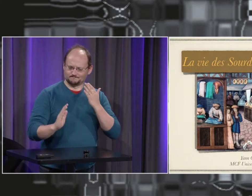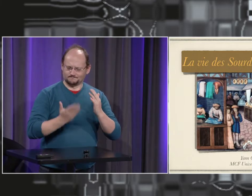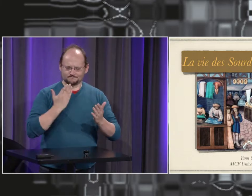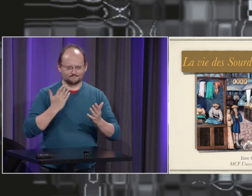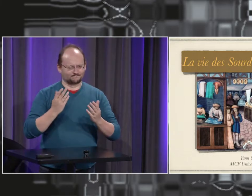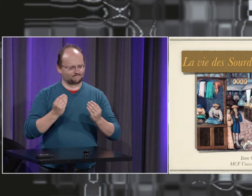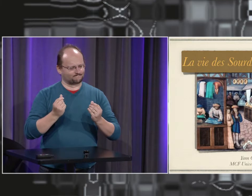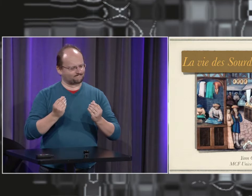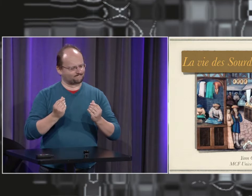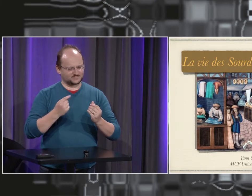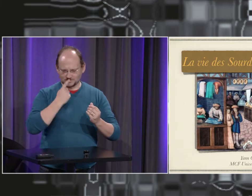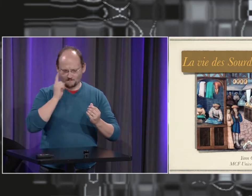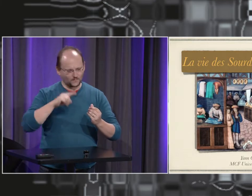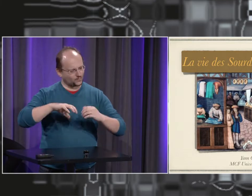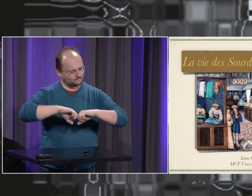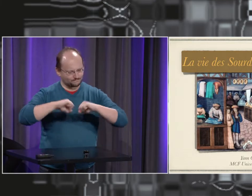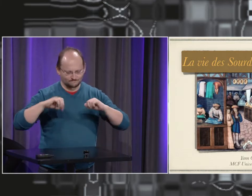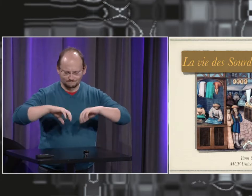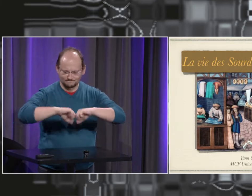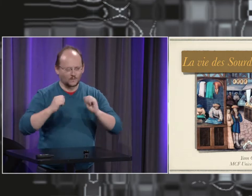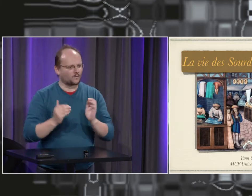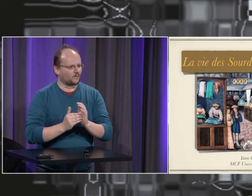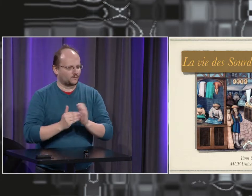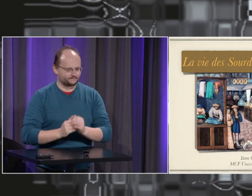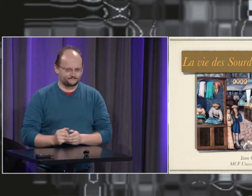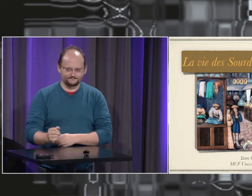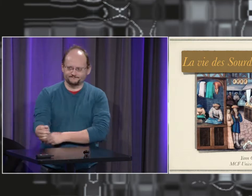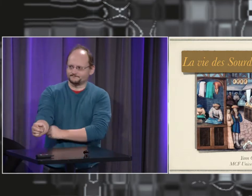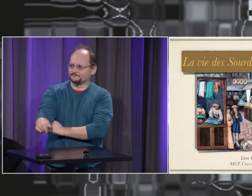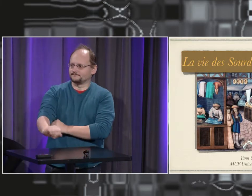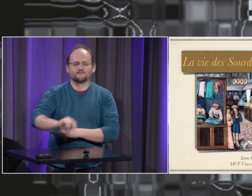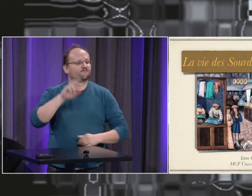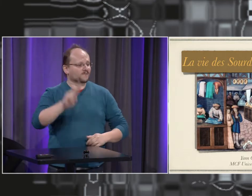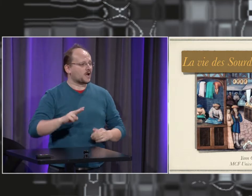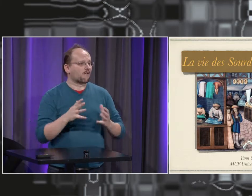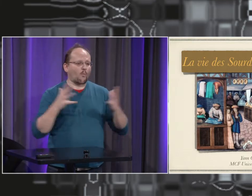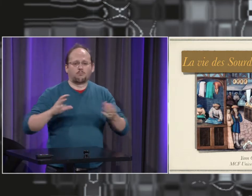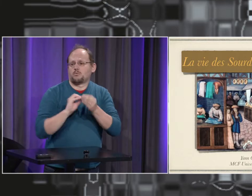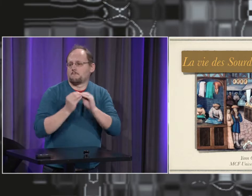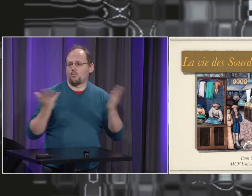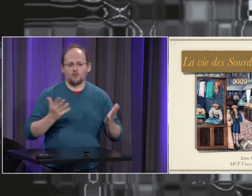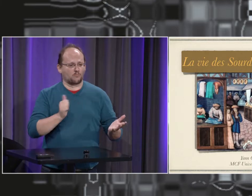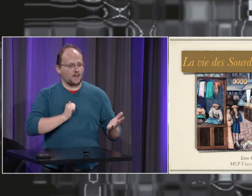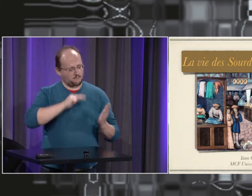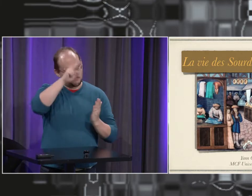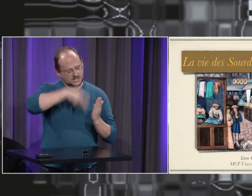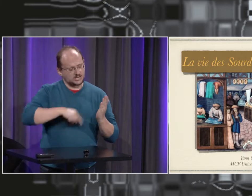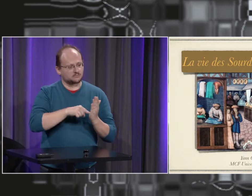ça s'arrête là et ça ne va pas très loin. J'ai considéré que ce n'était pas suffisant et j'ai voulu aller beaucoup plus loin dans la recherche. Le problème, c'est qu